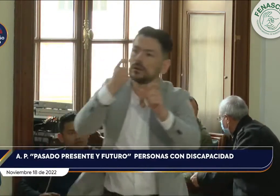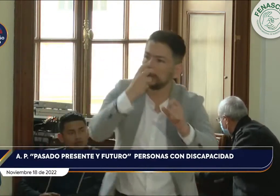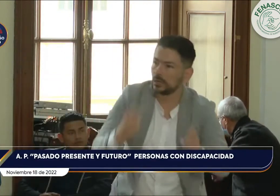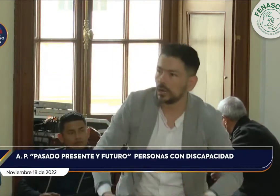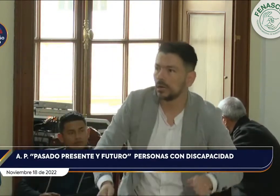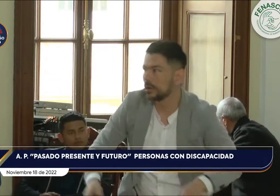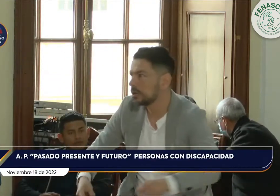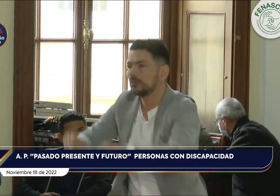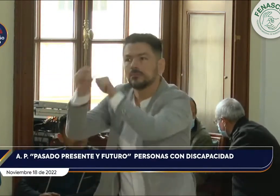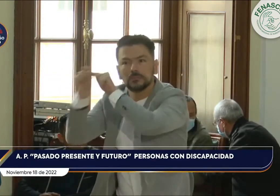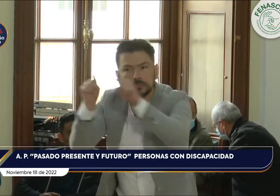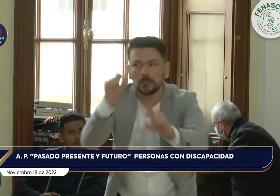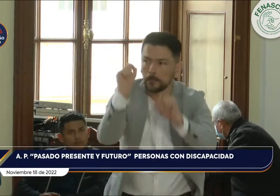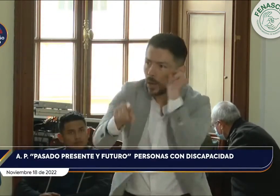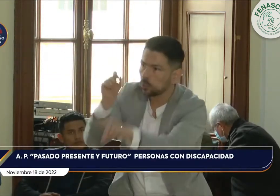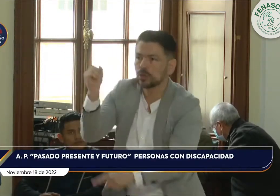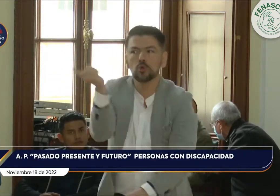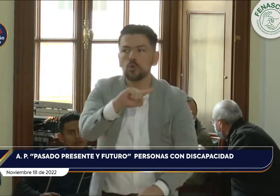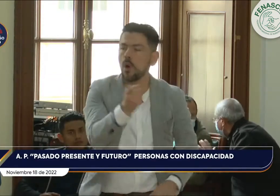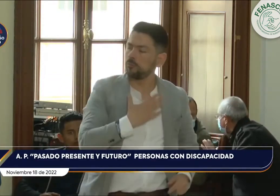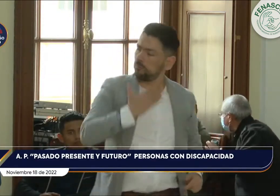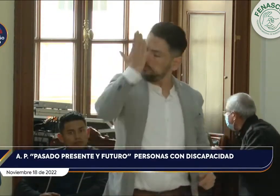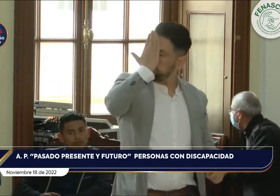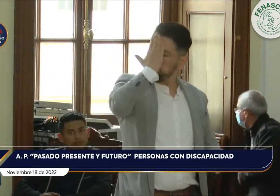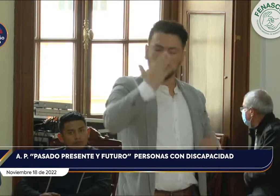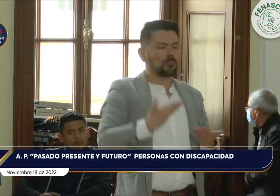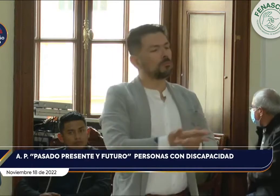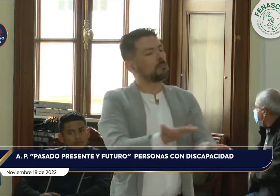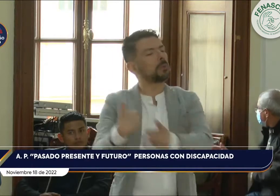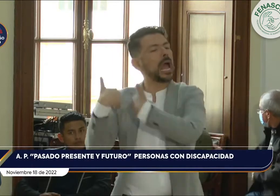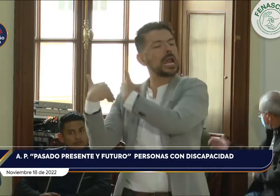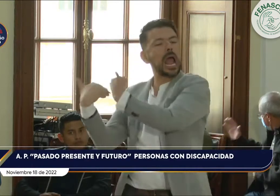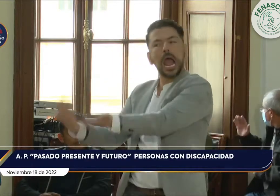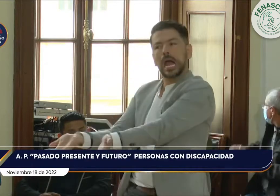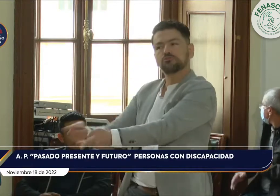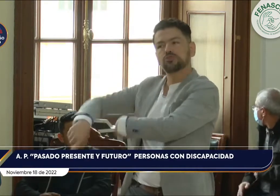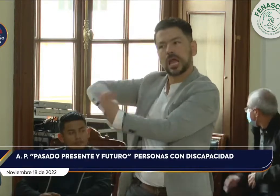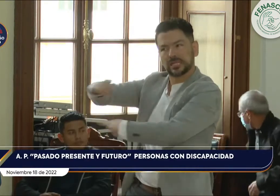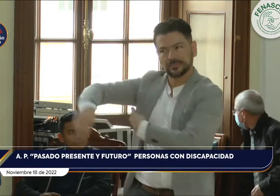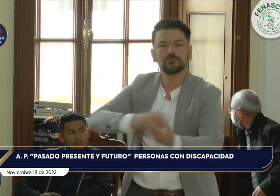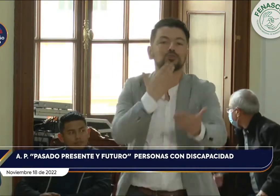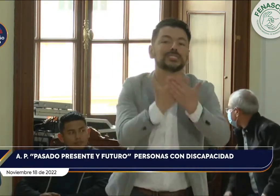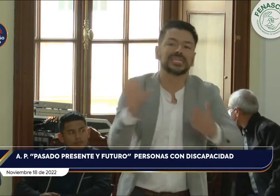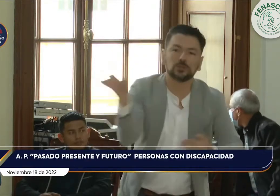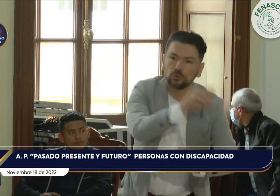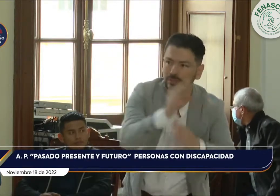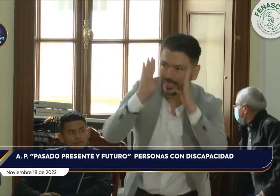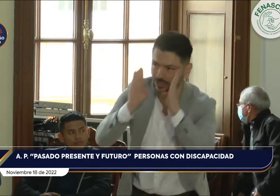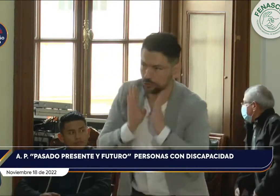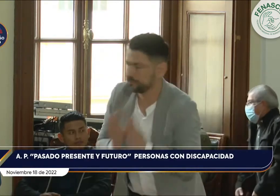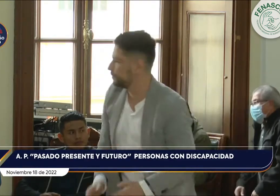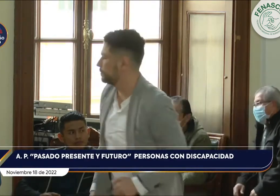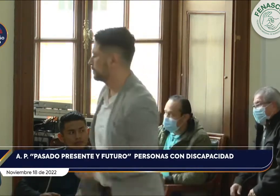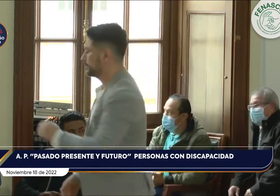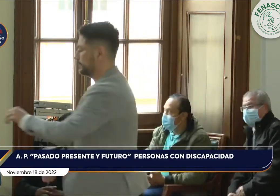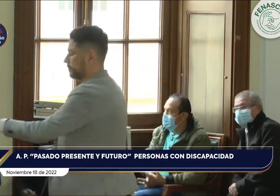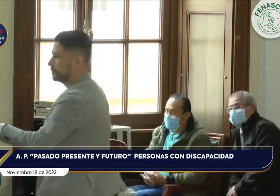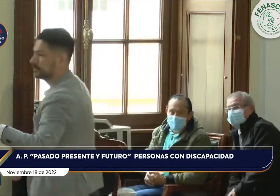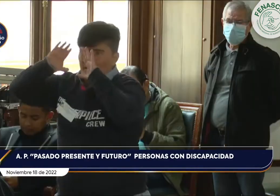de personas con discapacidad. Esto es muy distinto. Es fundamental que siempre ustedes se relacionen directamente con las personas